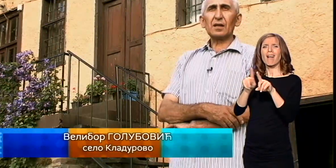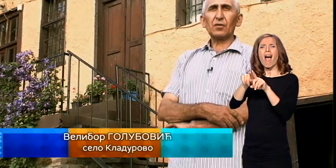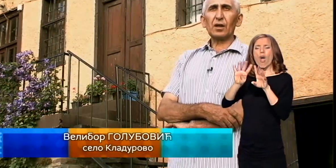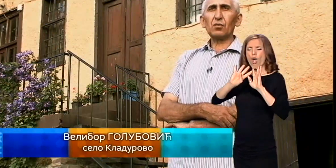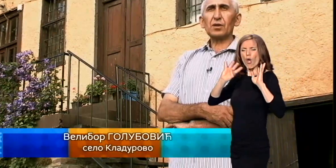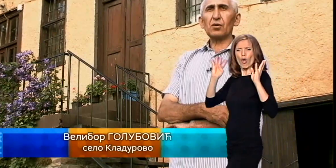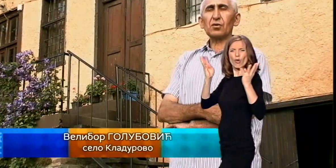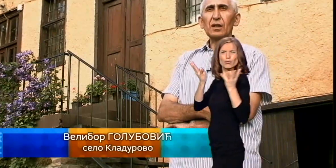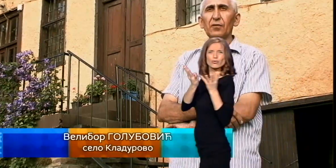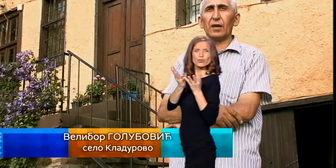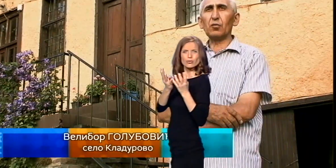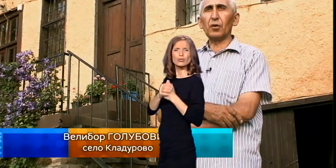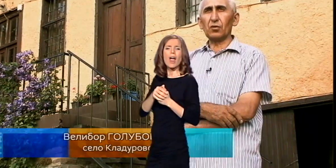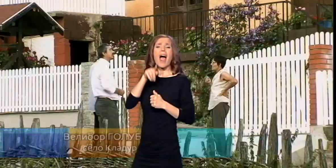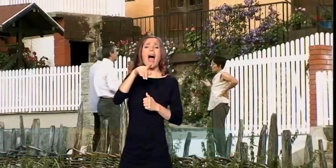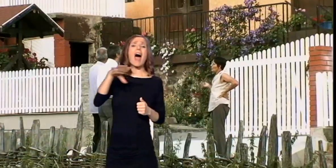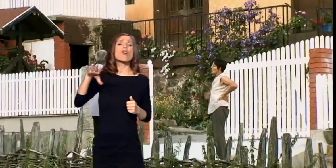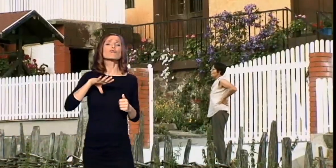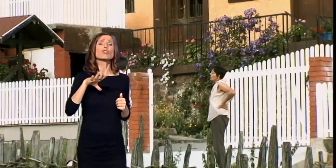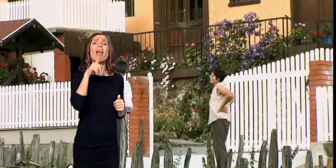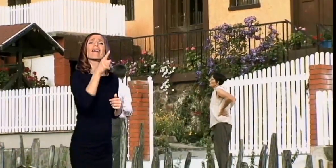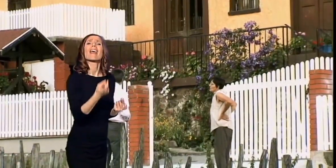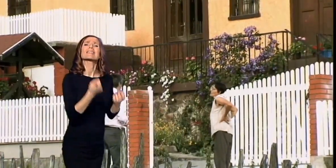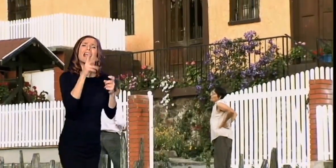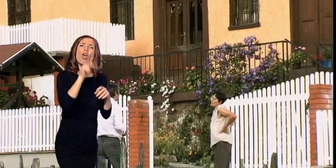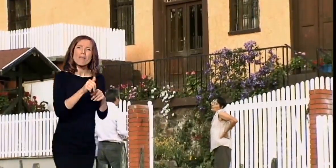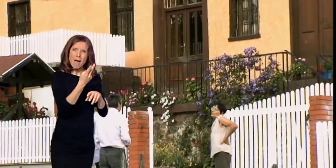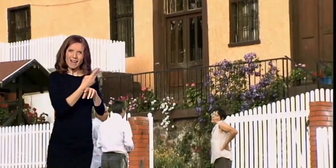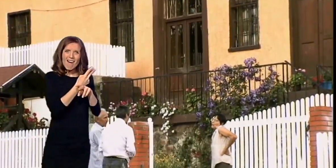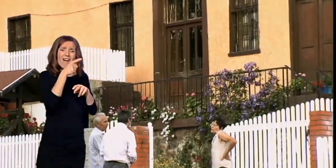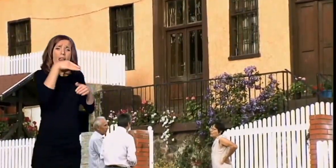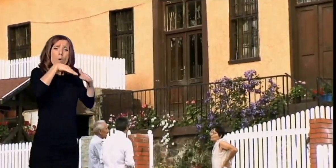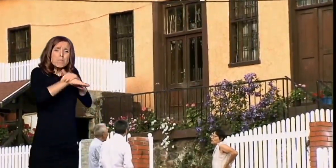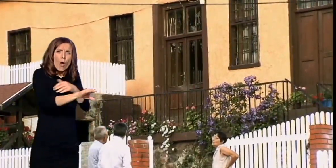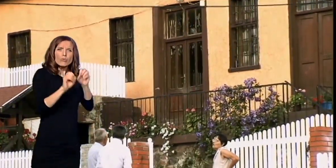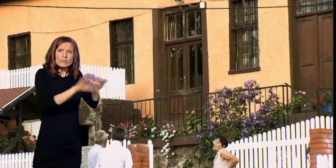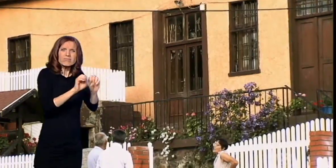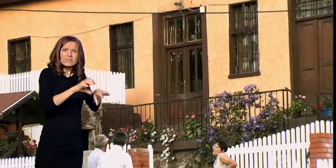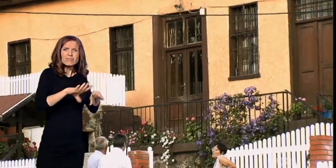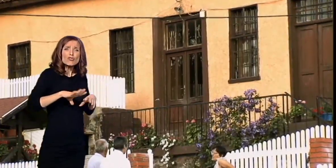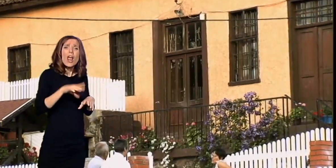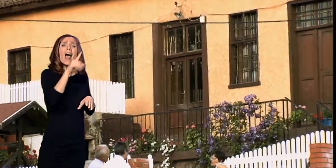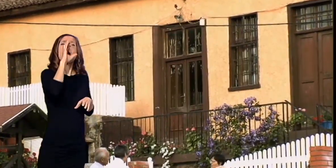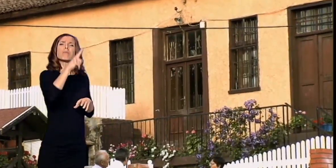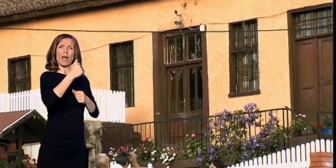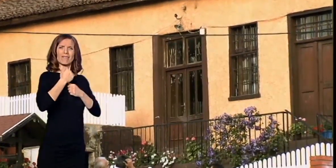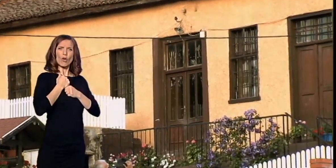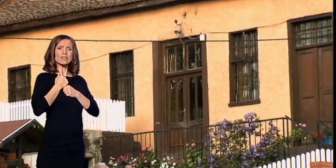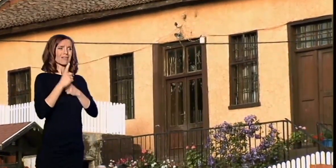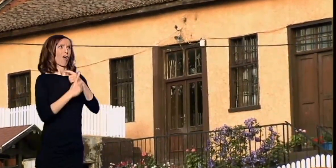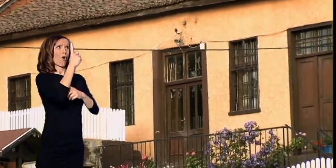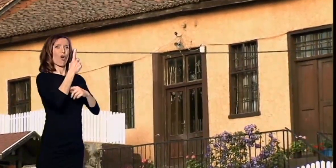žene bile zatvorene u seoskoj kafani u Podrumu. Oni su bili gori u kafani, su odseli i tu su pijančili, imali su